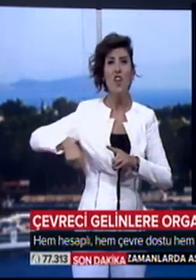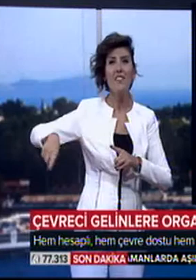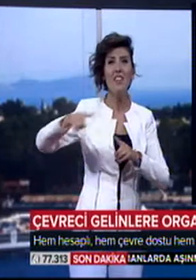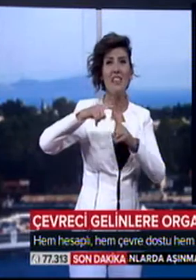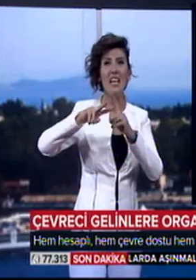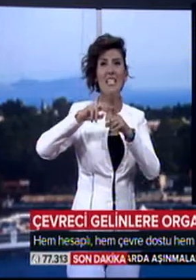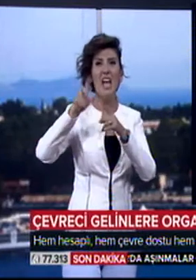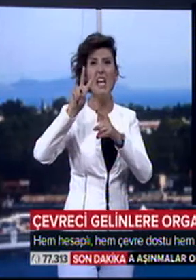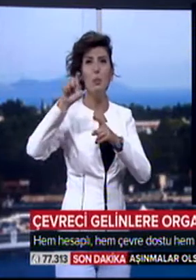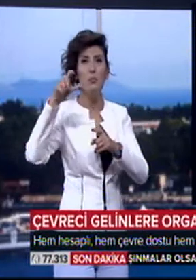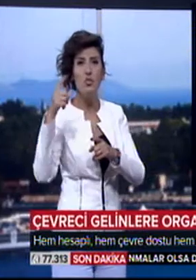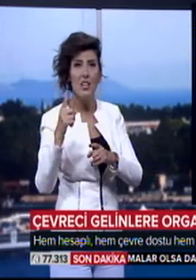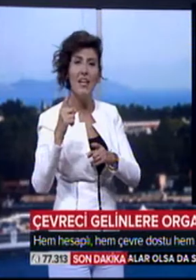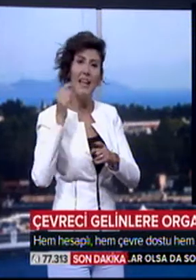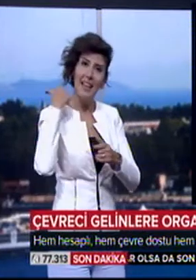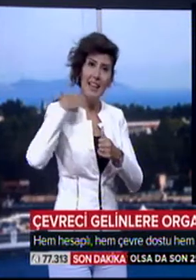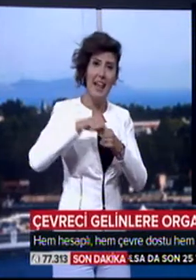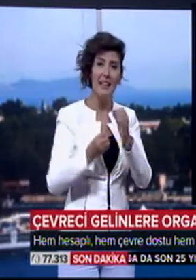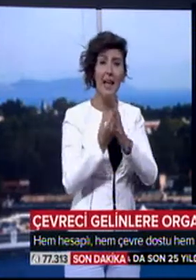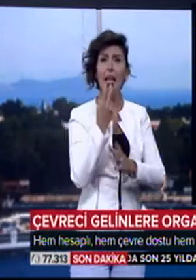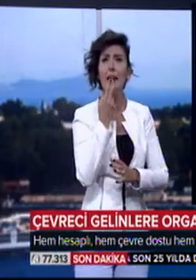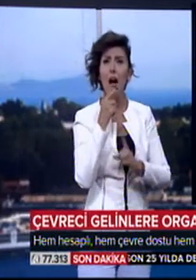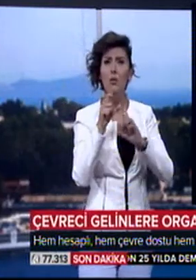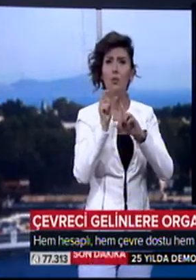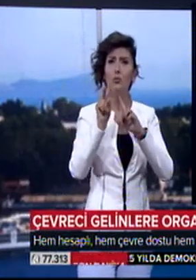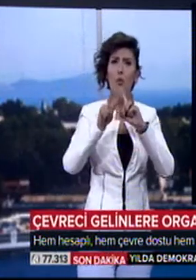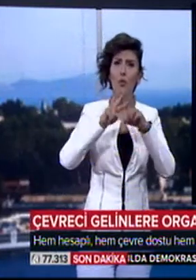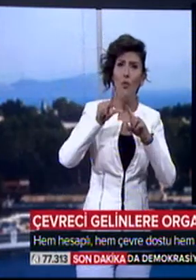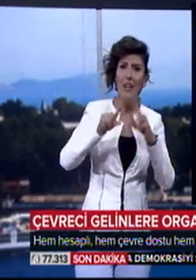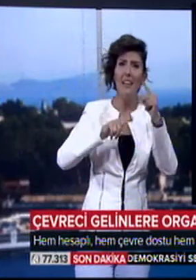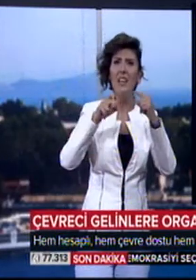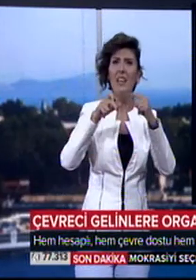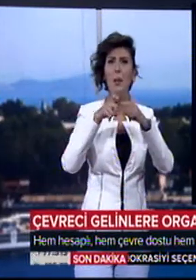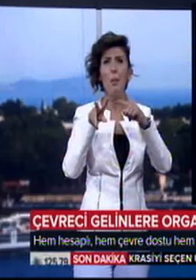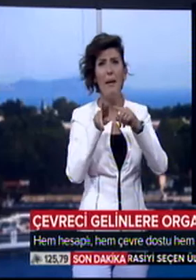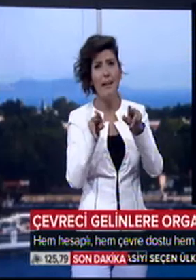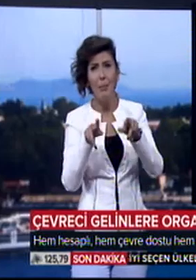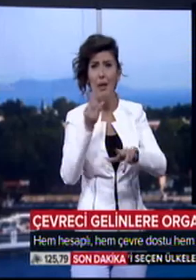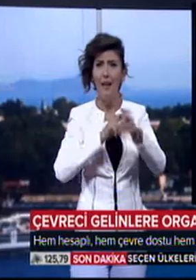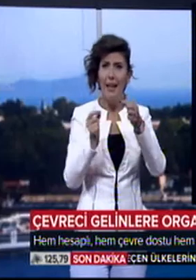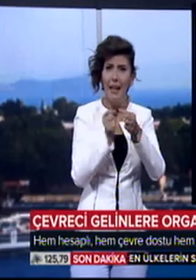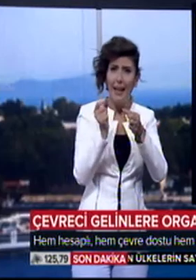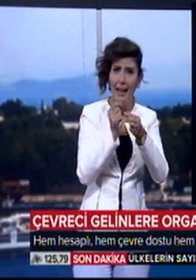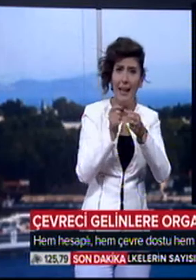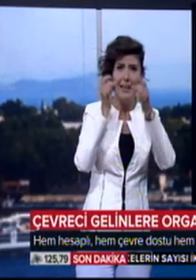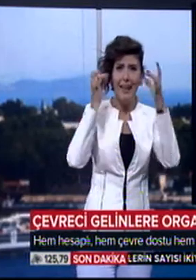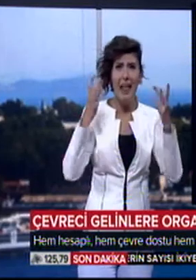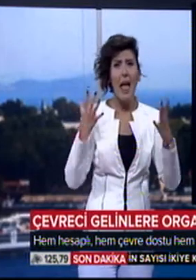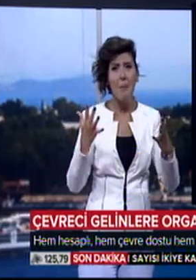yeniden canlandırıldı. Kağıt, çuval, ipek gibi malzemelerle dikilen gelinlikler hem hesaplı hem de sağlıklı.